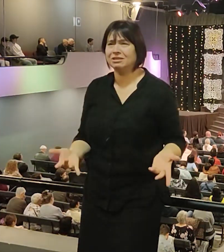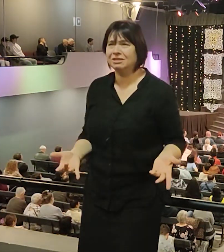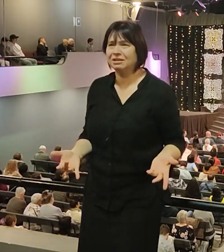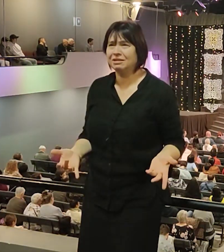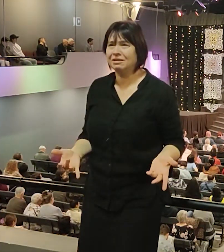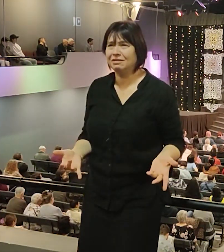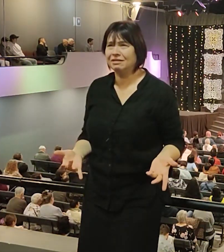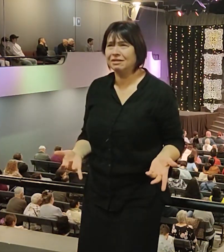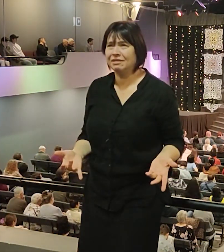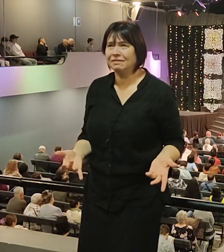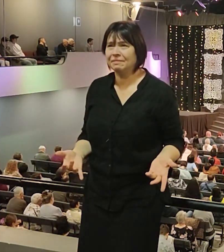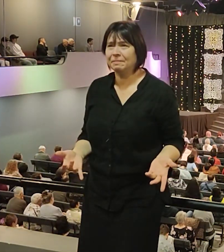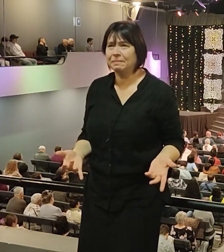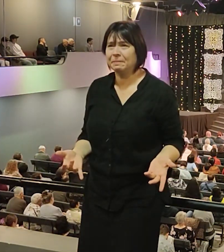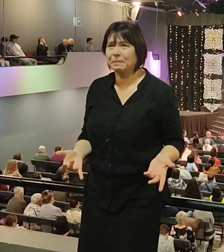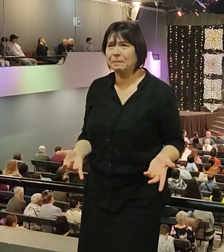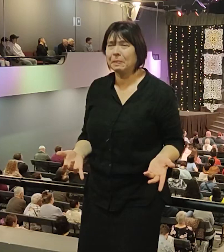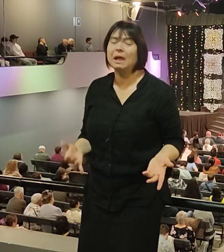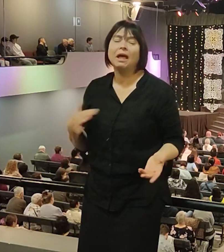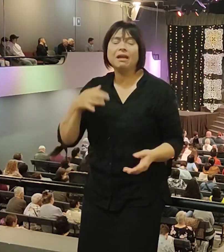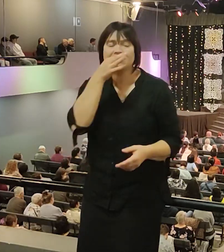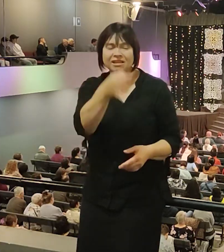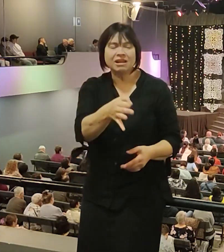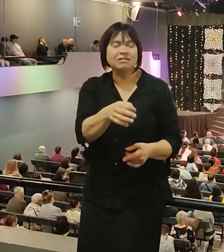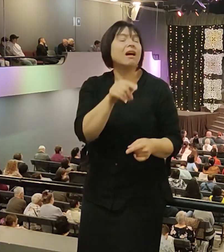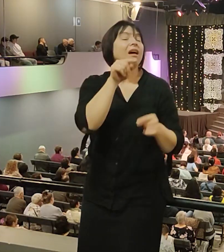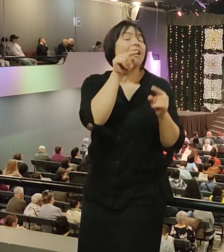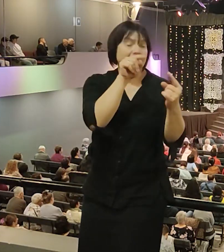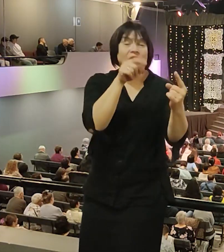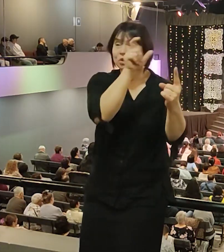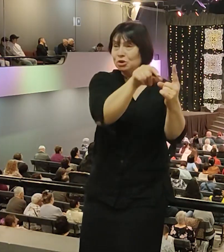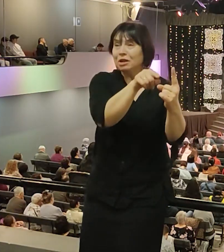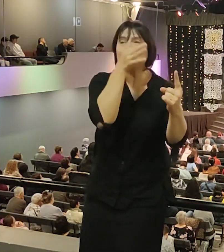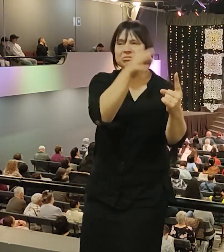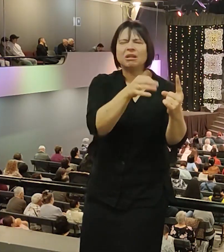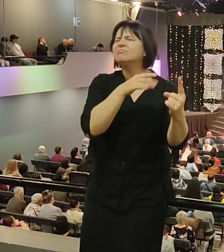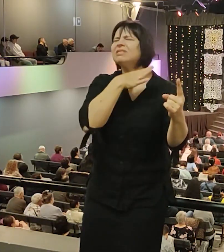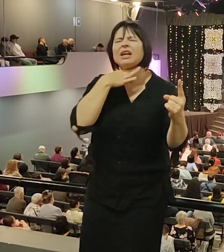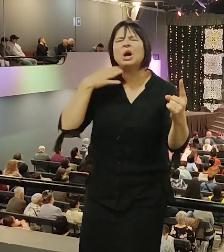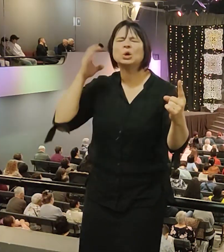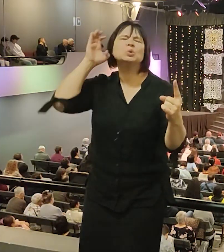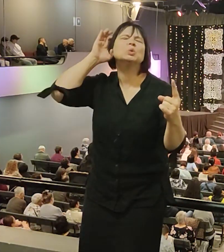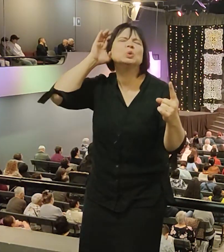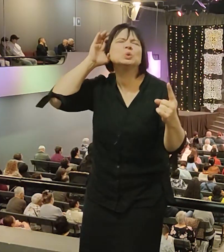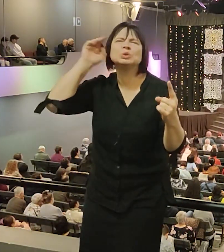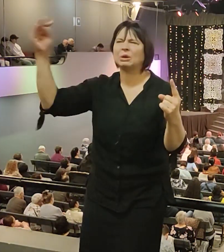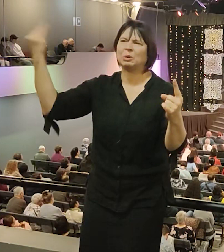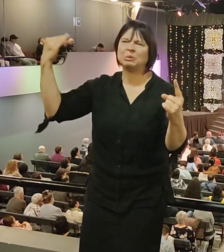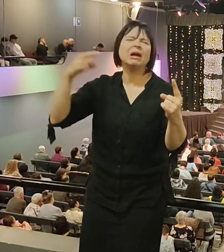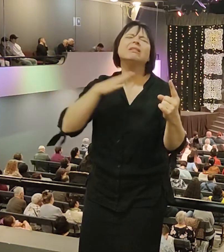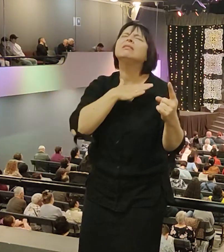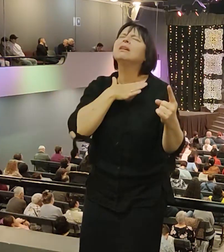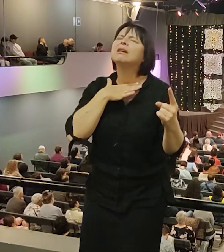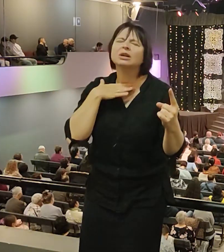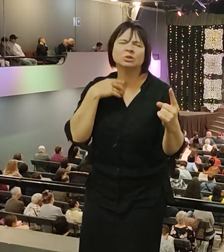человеку, я не хочу слышать. Как не хочешь слышать? Я не хочу слышать, клеветники Царствия